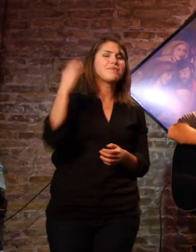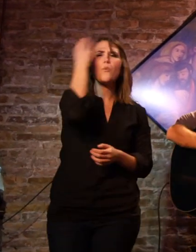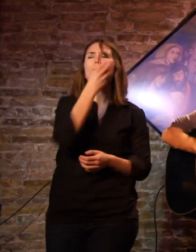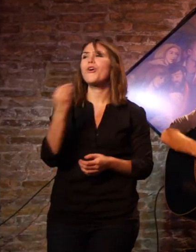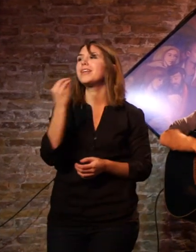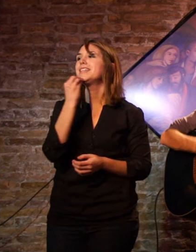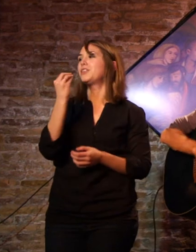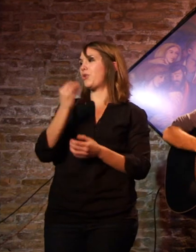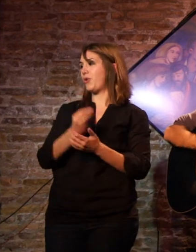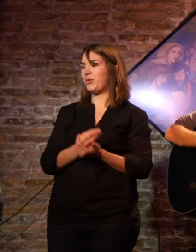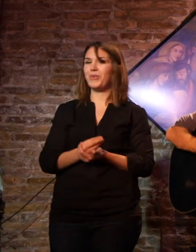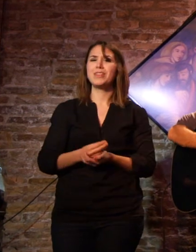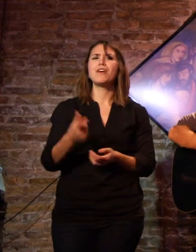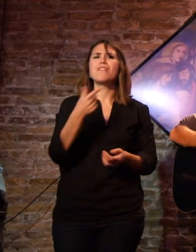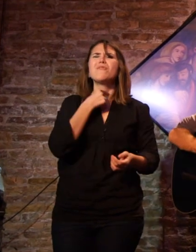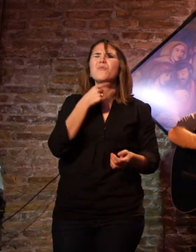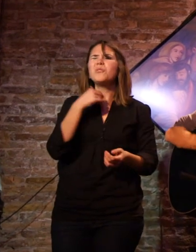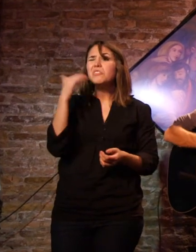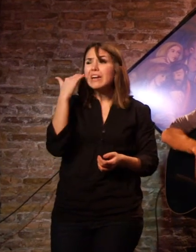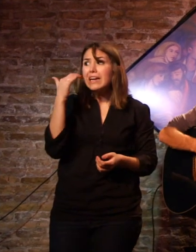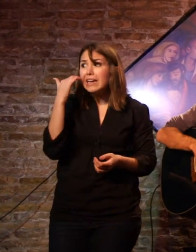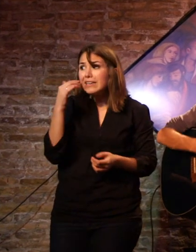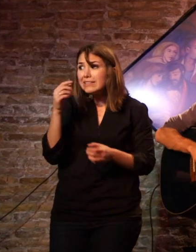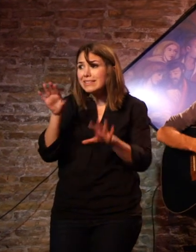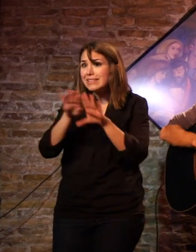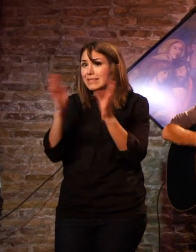Bonito, de gustos raros que está lleno el mundo.